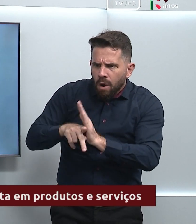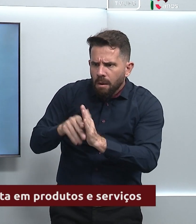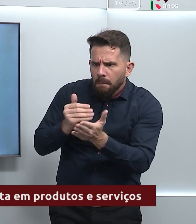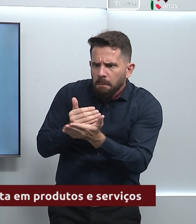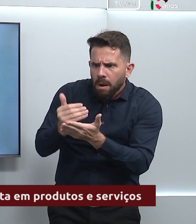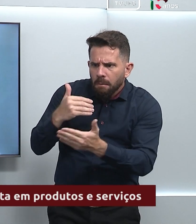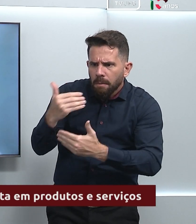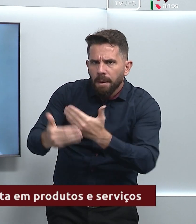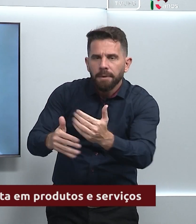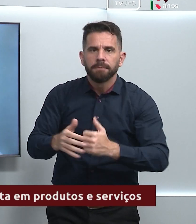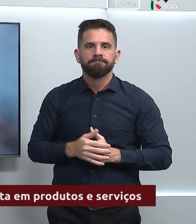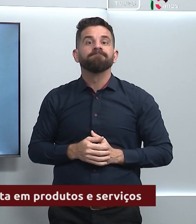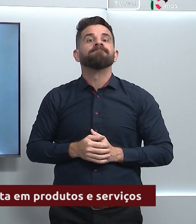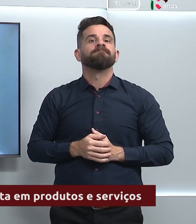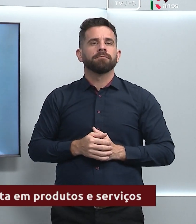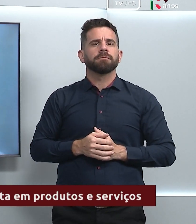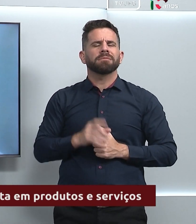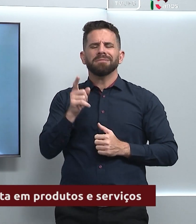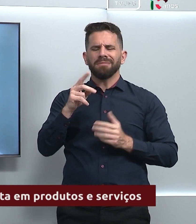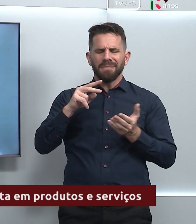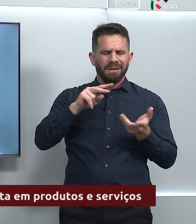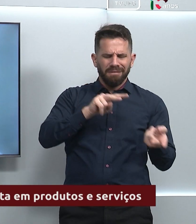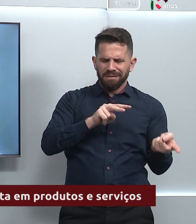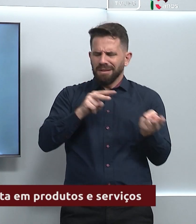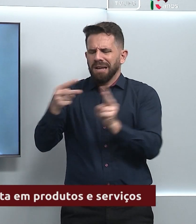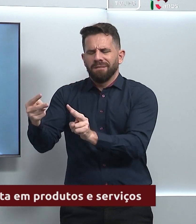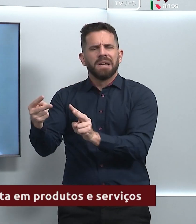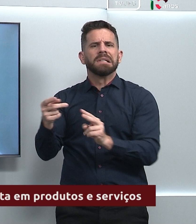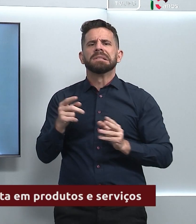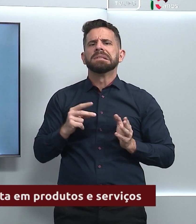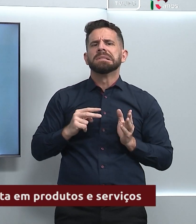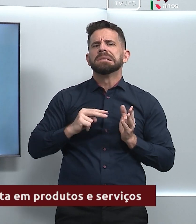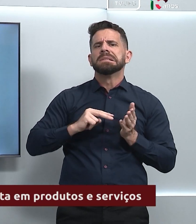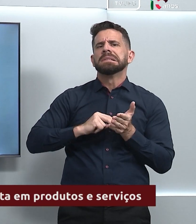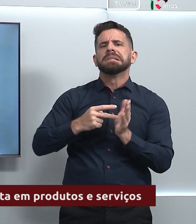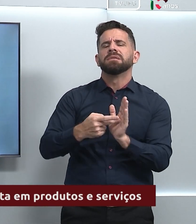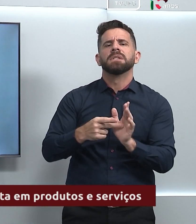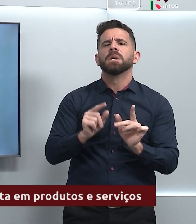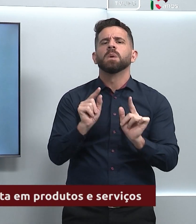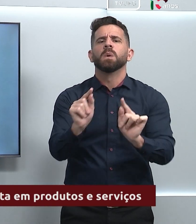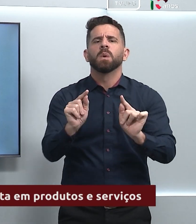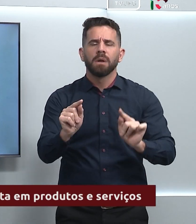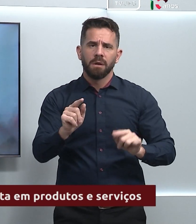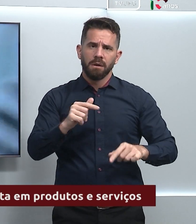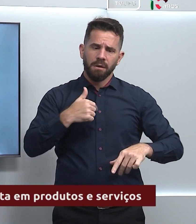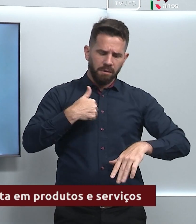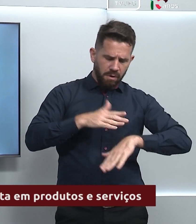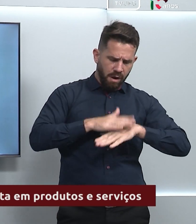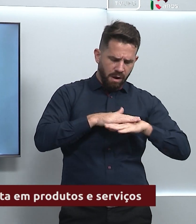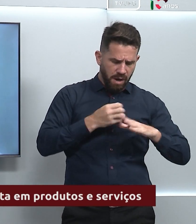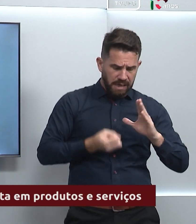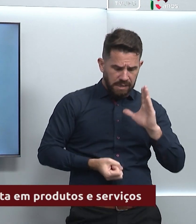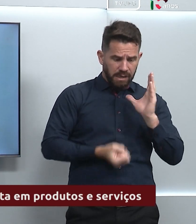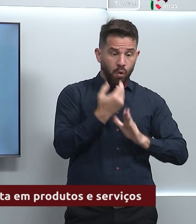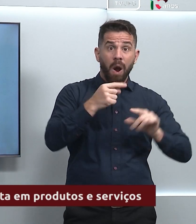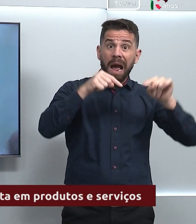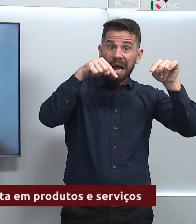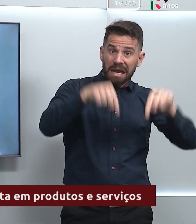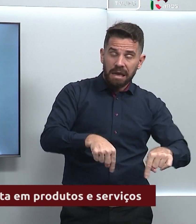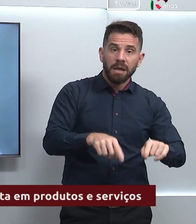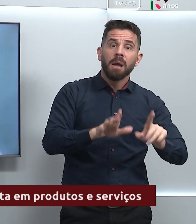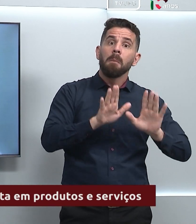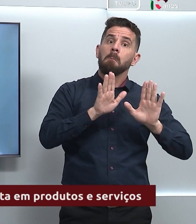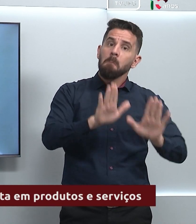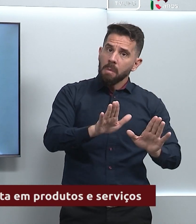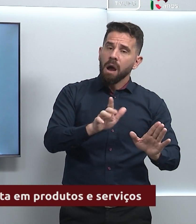transfere uma tecnologia ou um conhecimento, a gente está disponibilizando para que outras instituições que tenham a